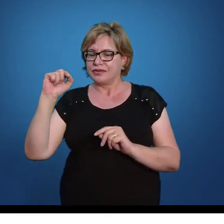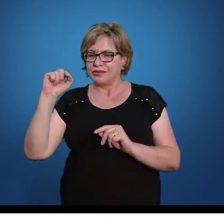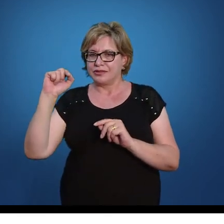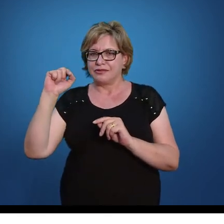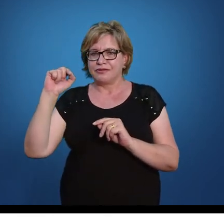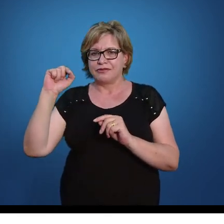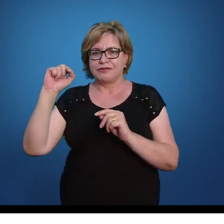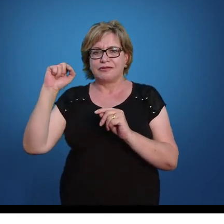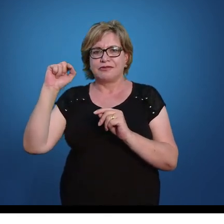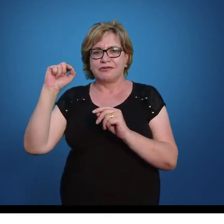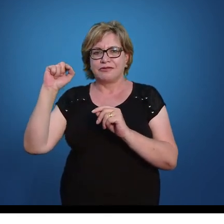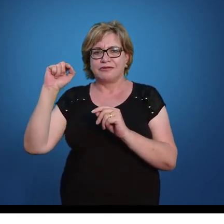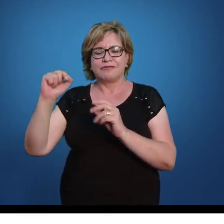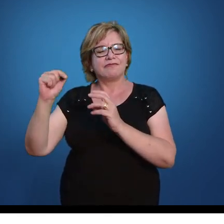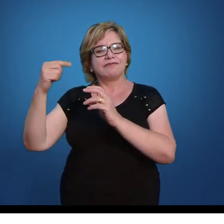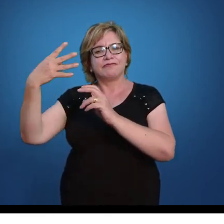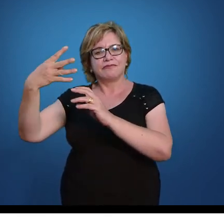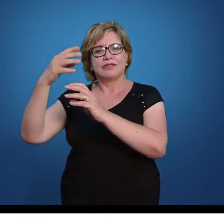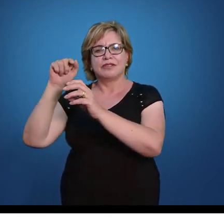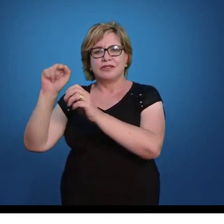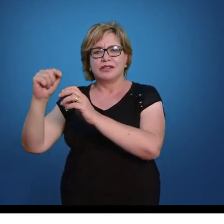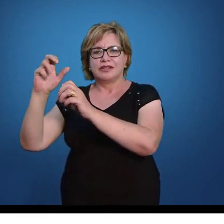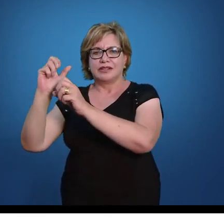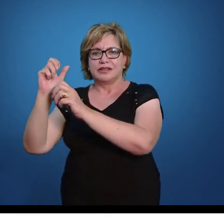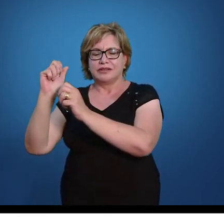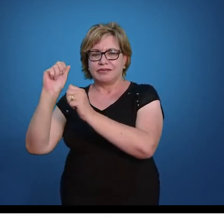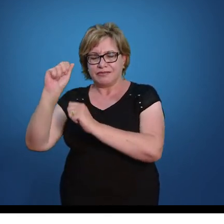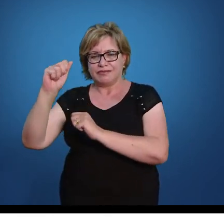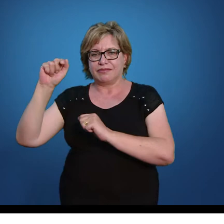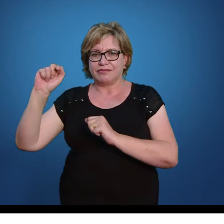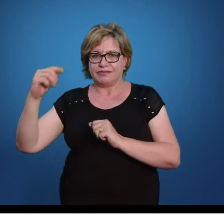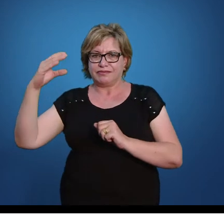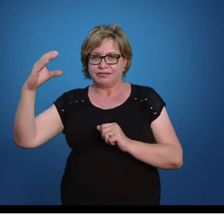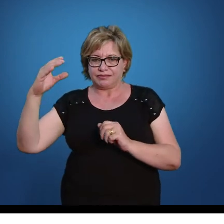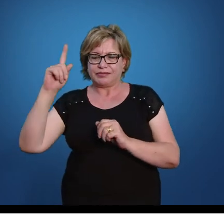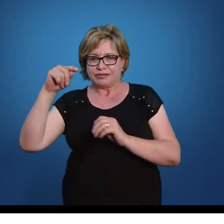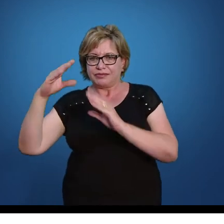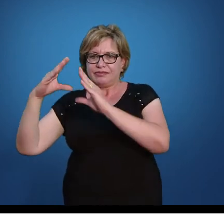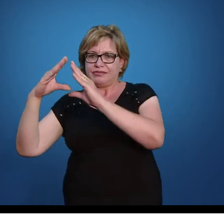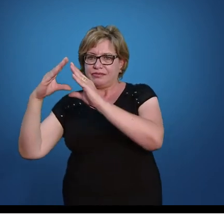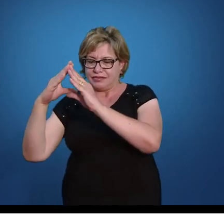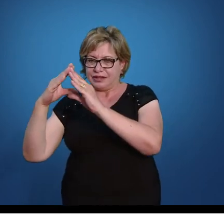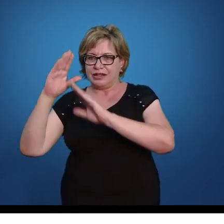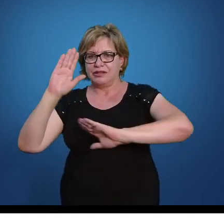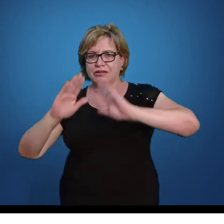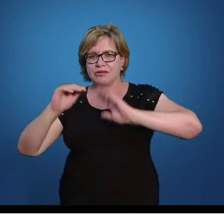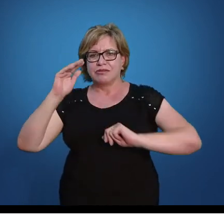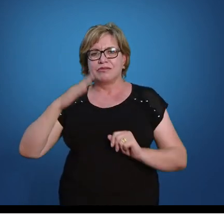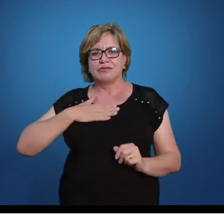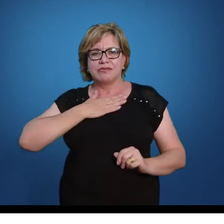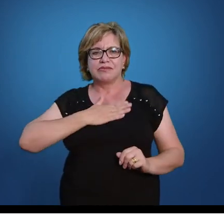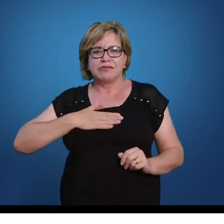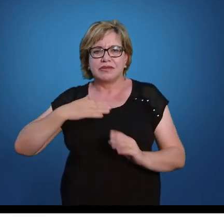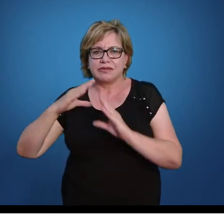vezes C. Que também vocês conhecem como delta. Alguns gostam de calcular separado esse delta e depois substituir na